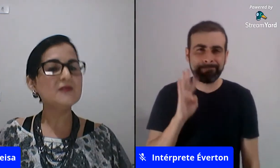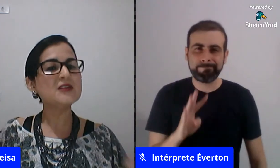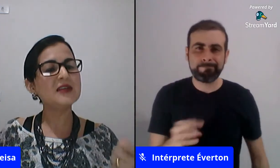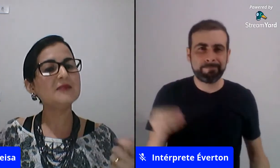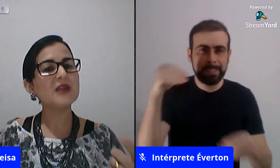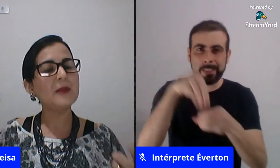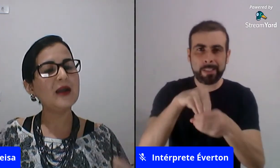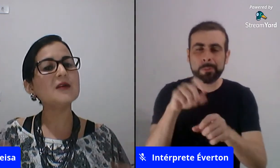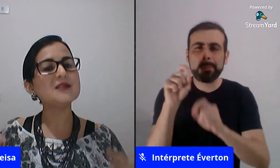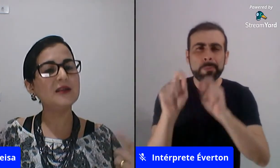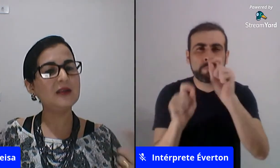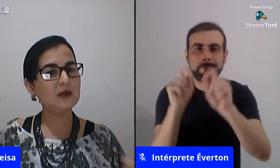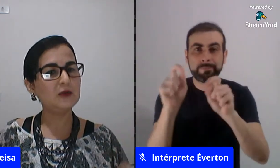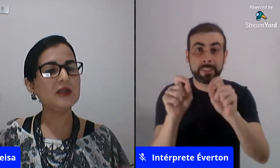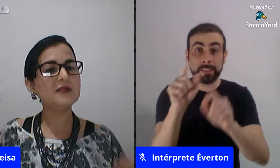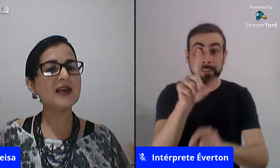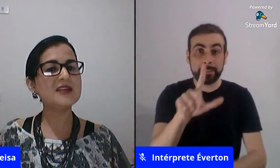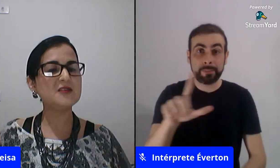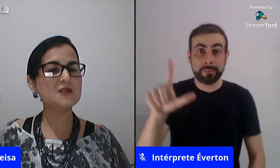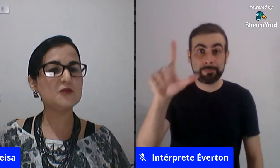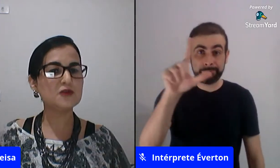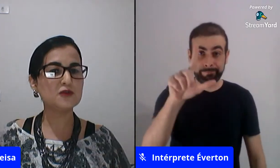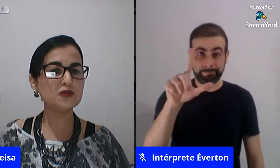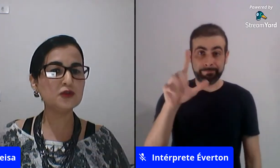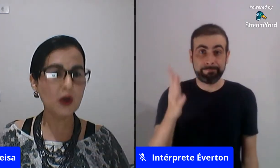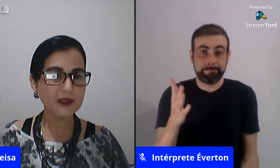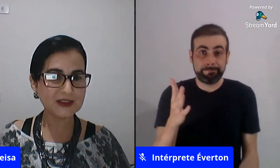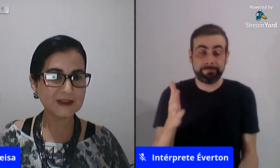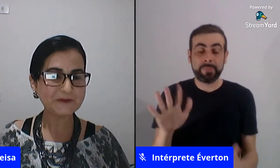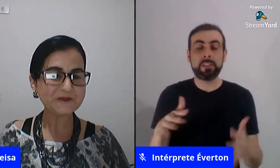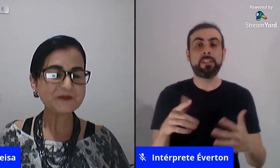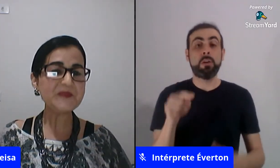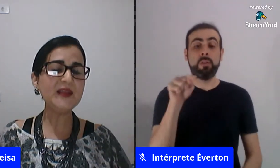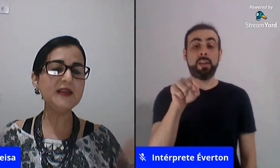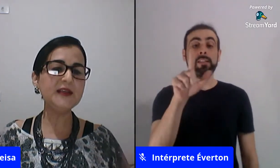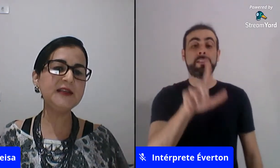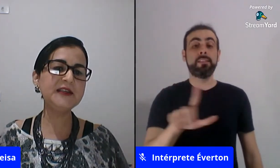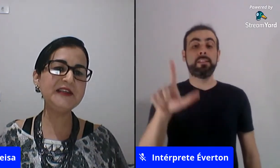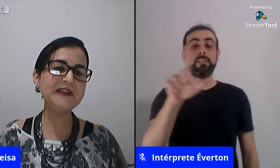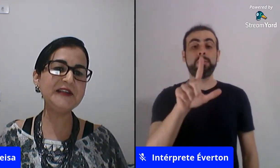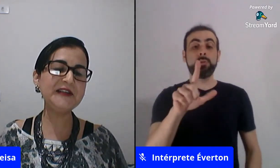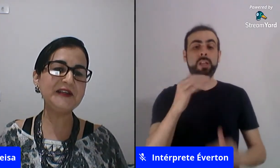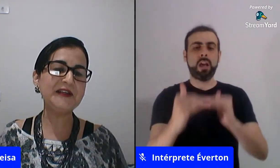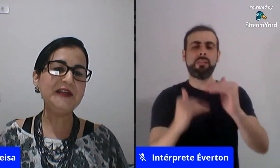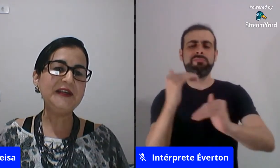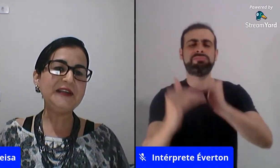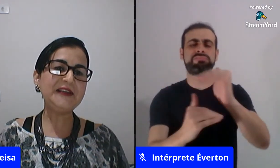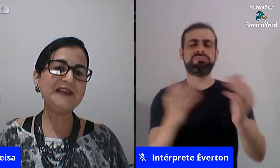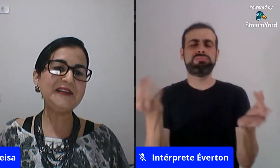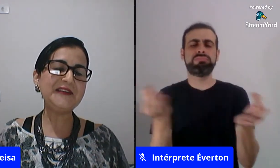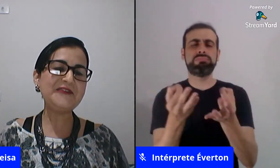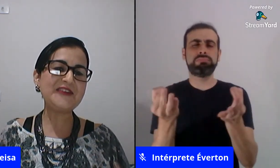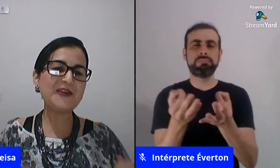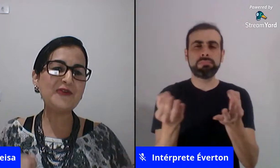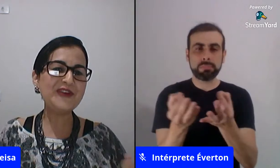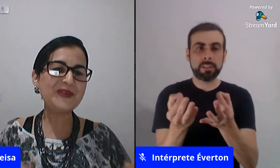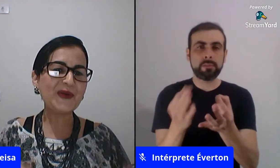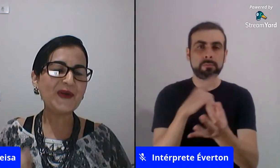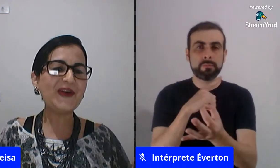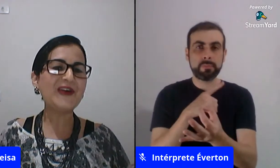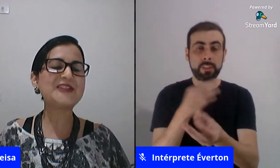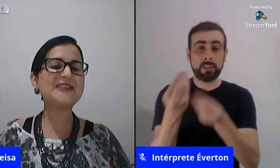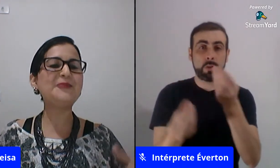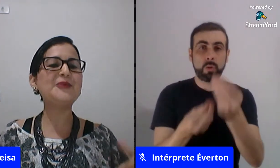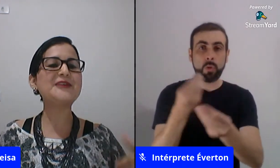então você trabalhar com essa literatura que traz desconstruções e e fazer com